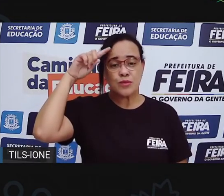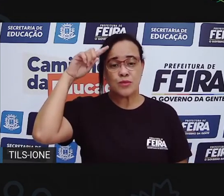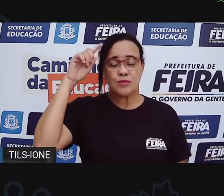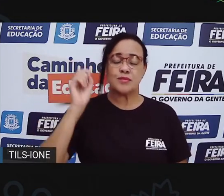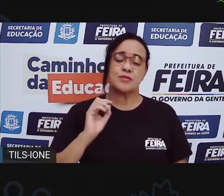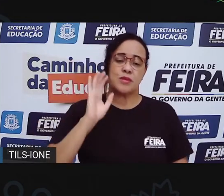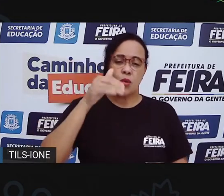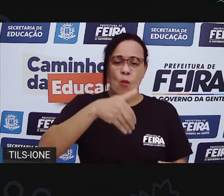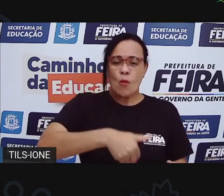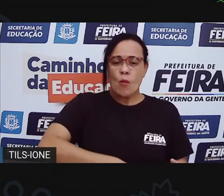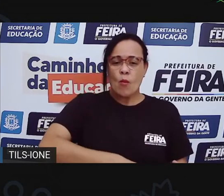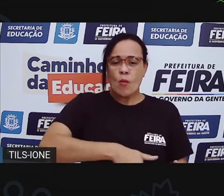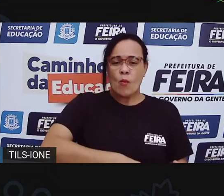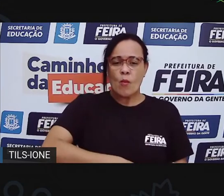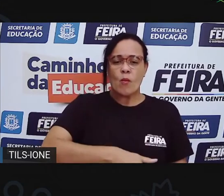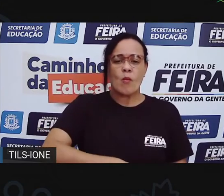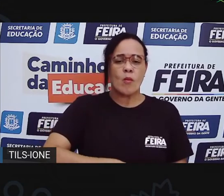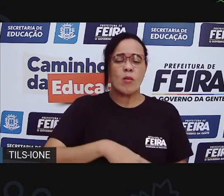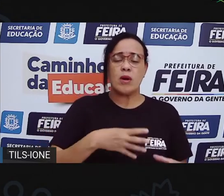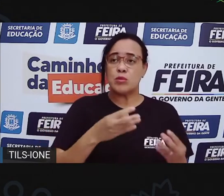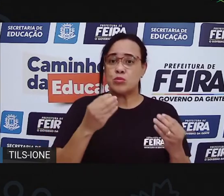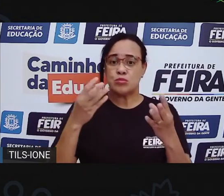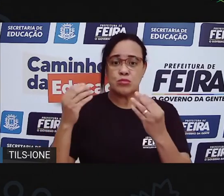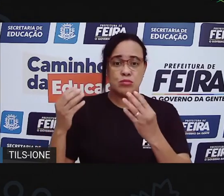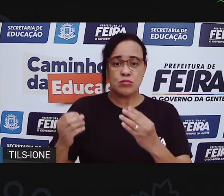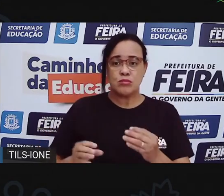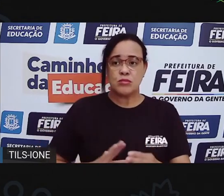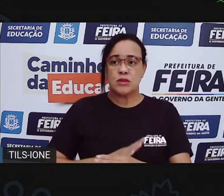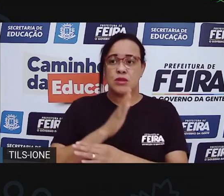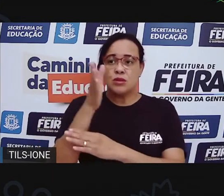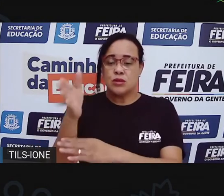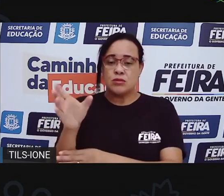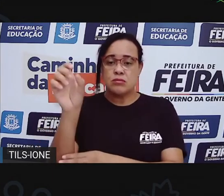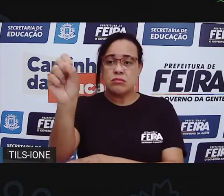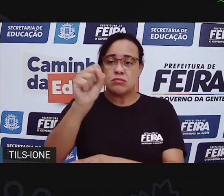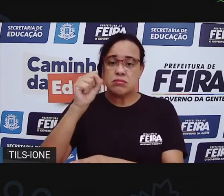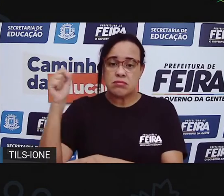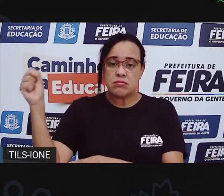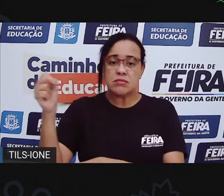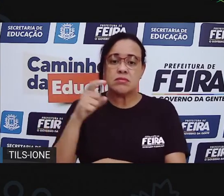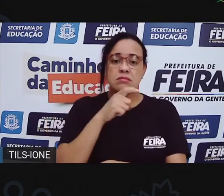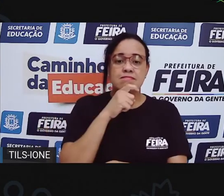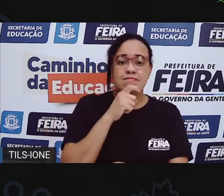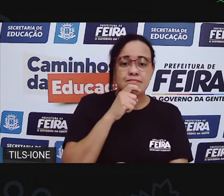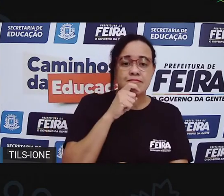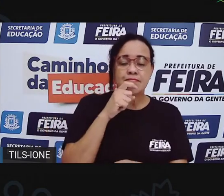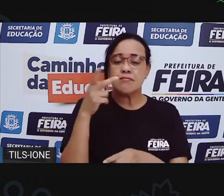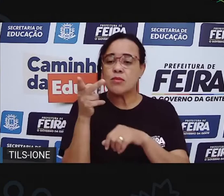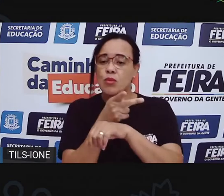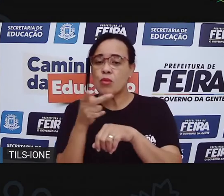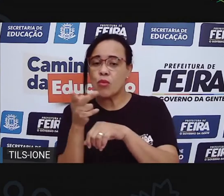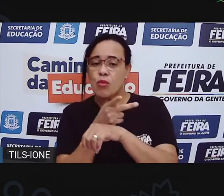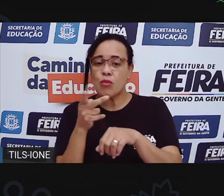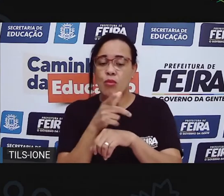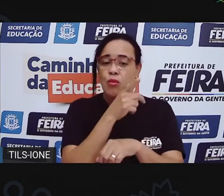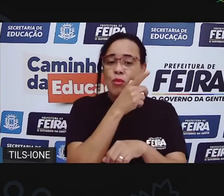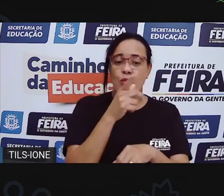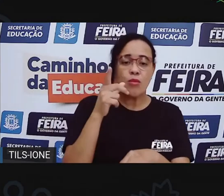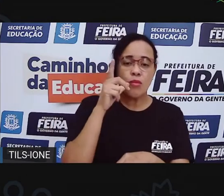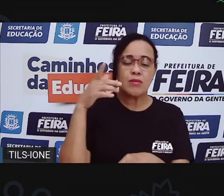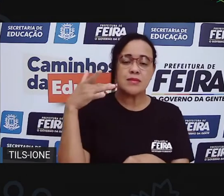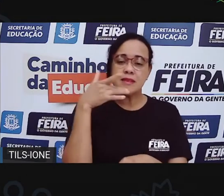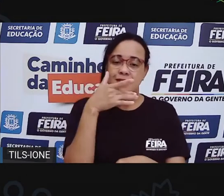fome, sabe? Fome? Aí eu fui na geladeira lanchar, procurar um lanchinho, algo bem